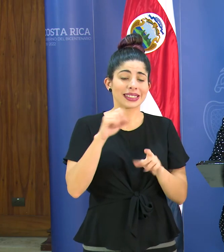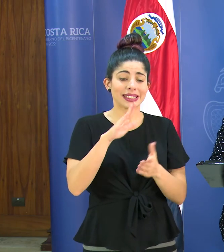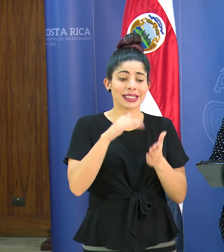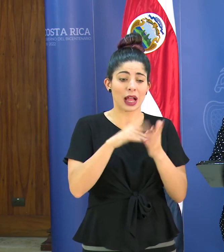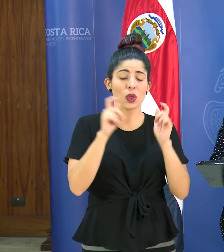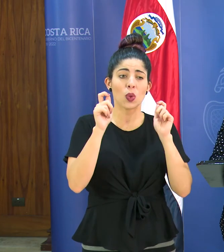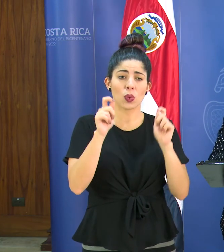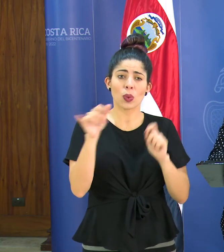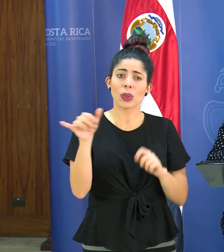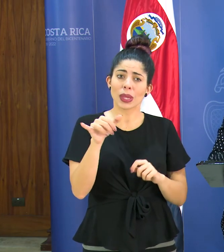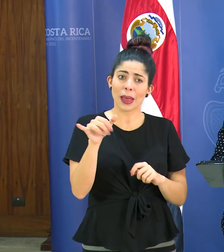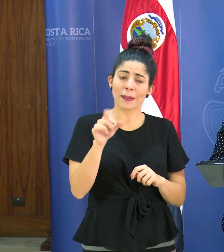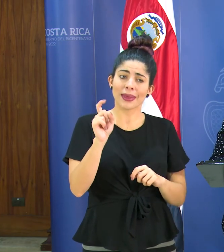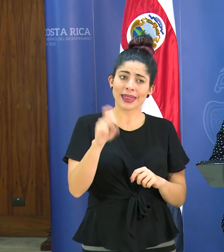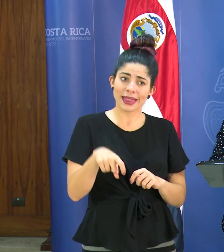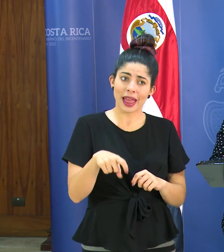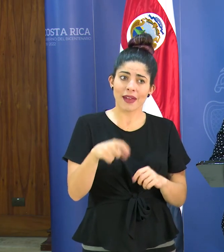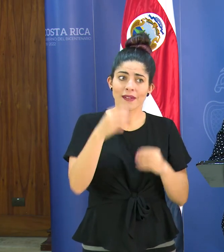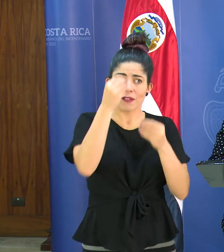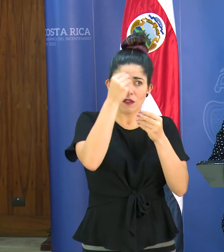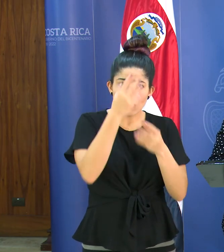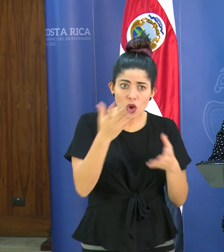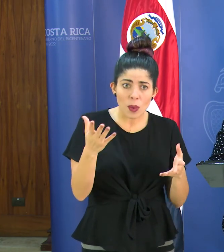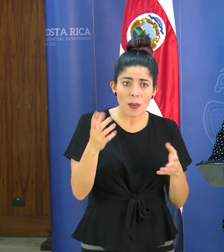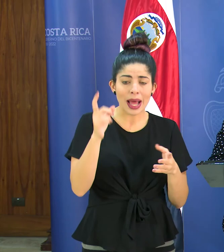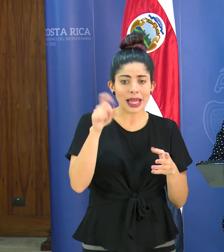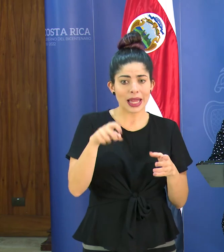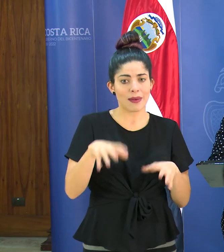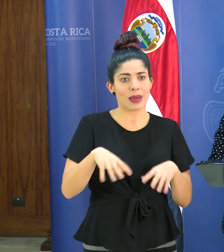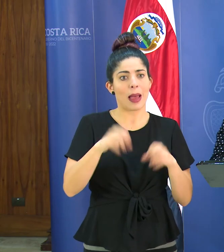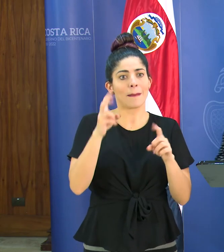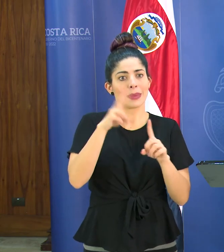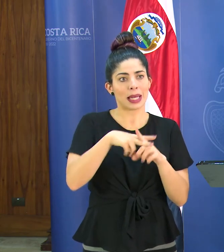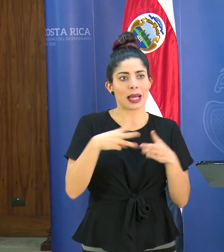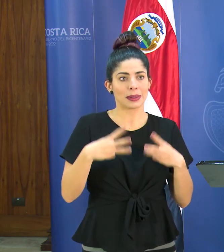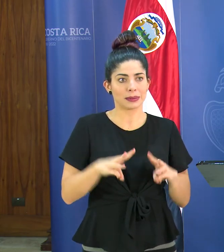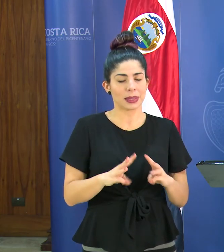pero si los centros educativos también tienen que informar y también tienen que tomar sus medidas